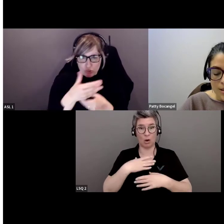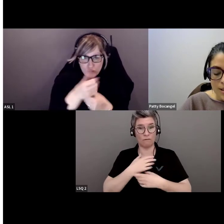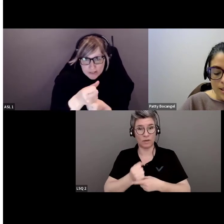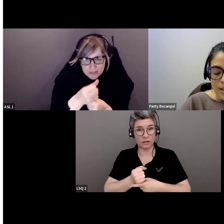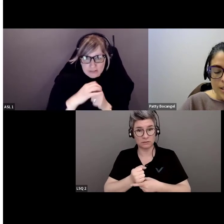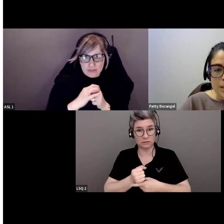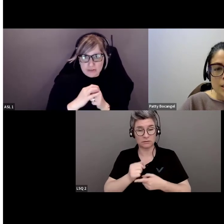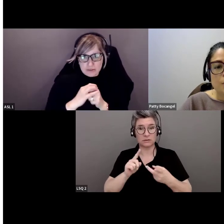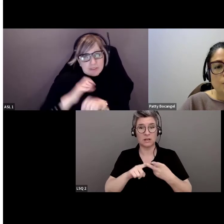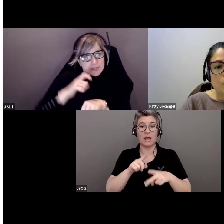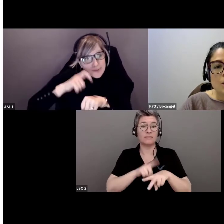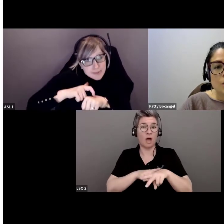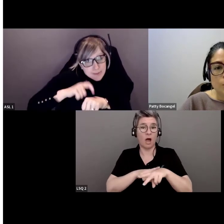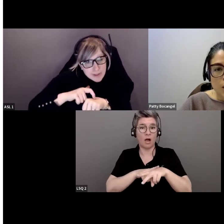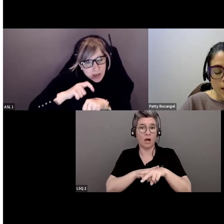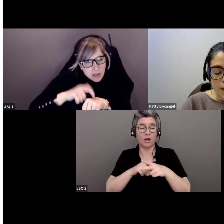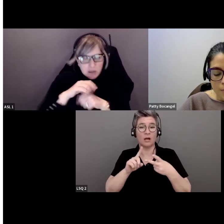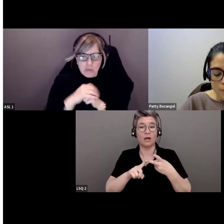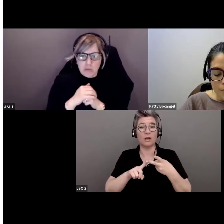temps,